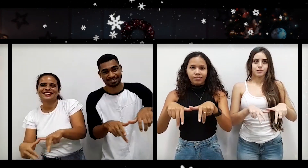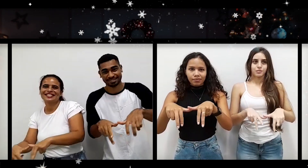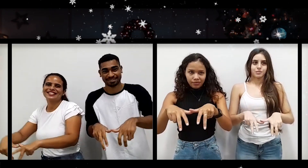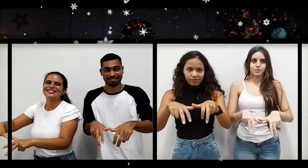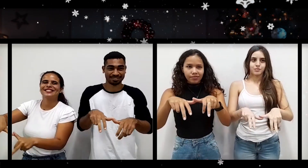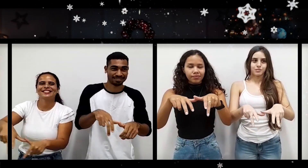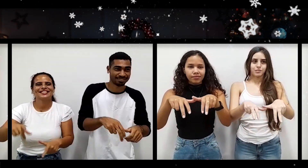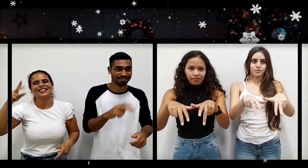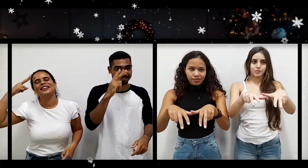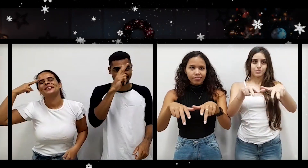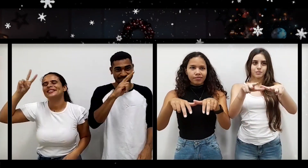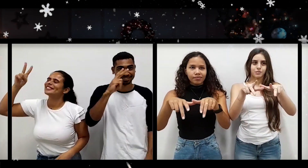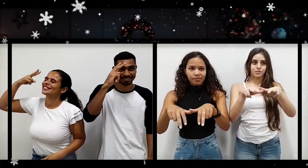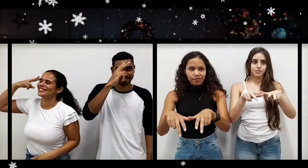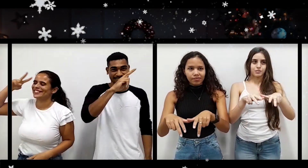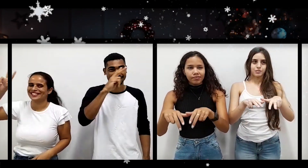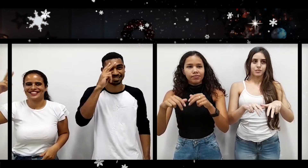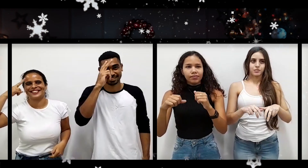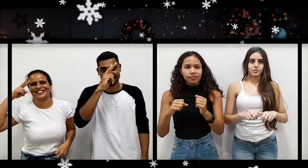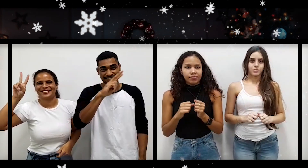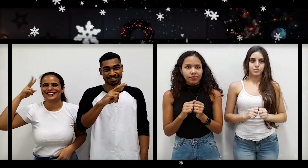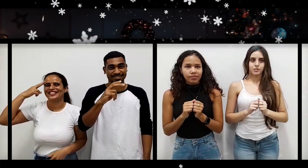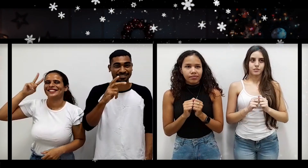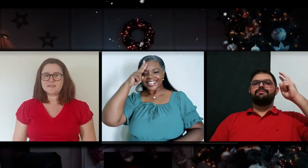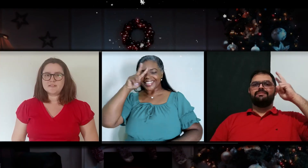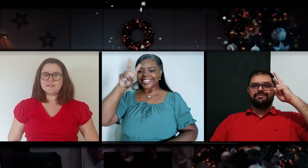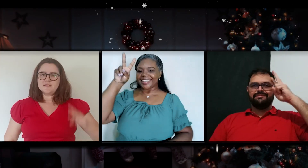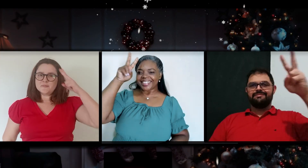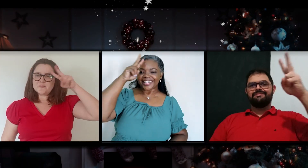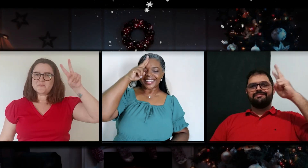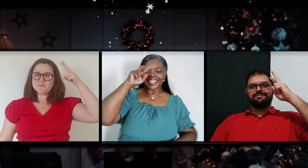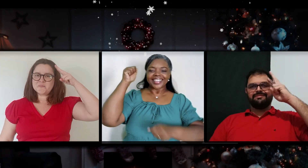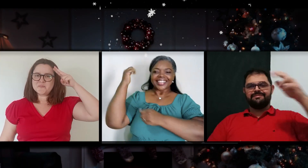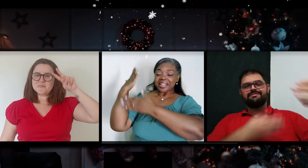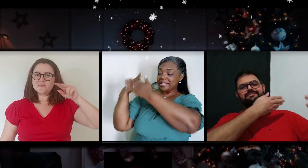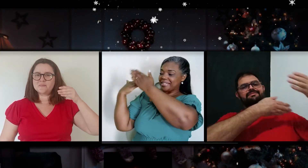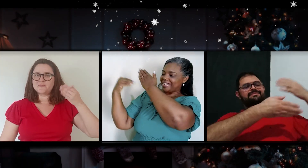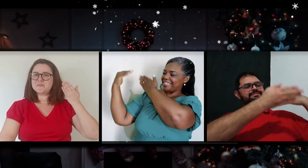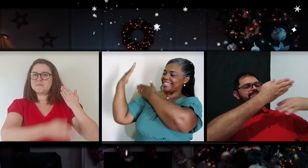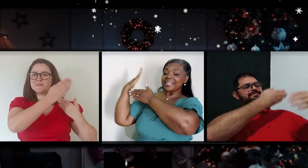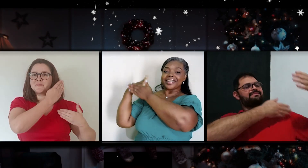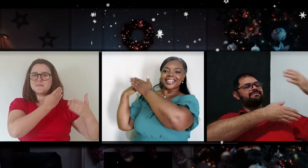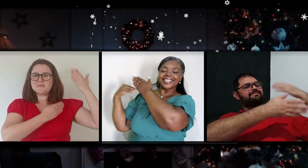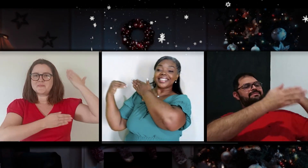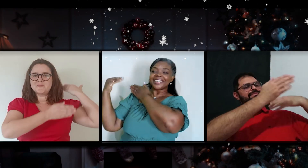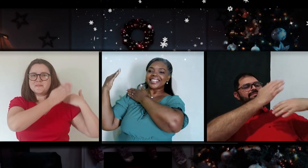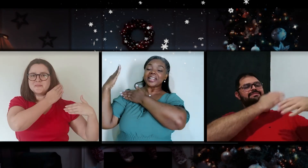passos pelo chão vão ficar Mas caso que se foi,